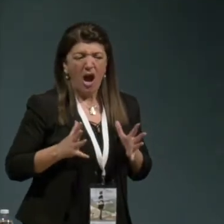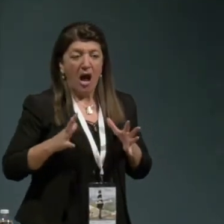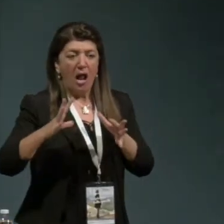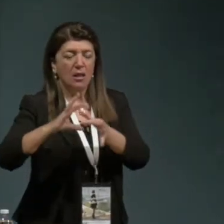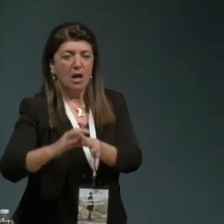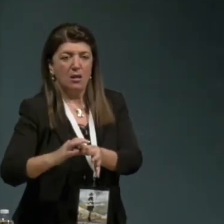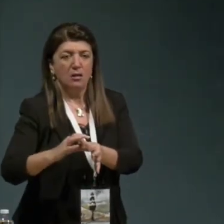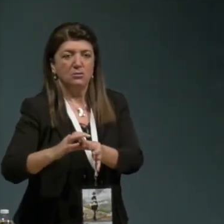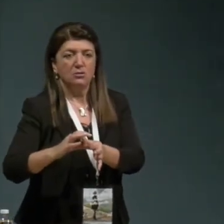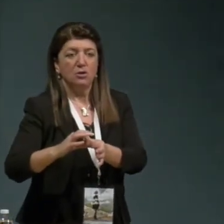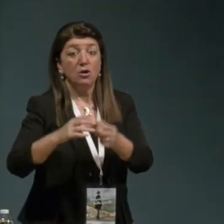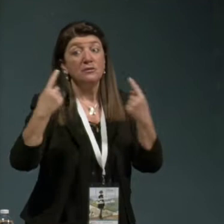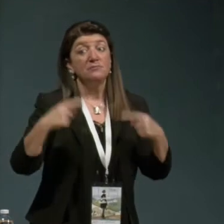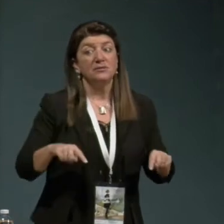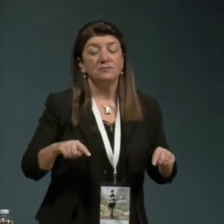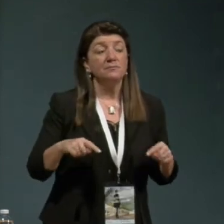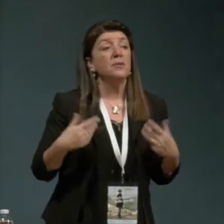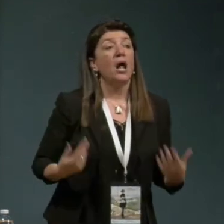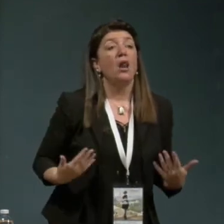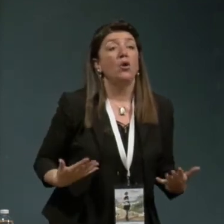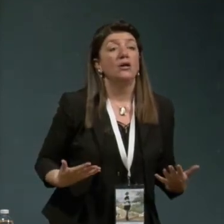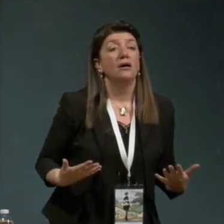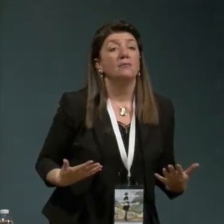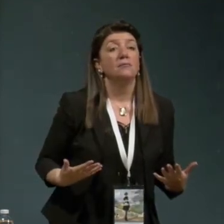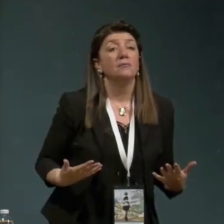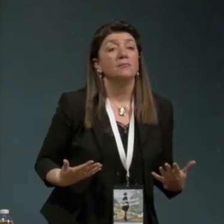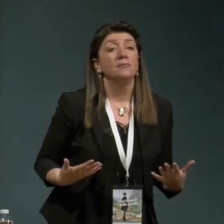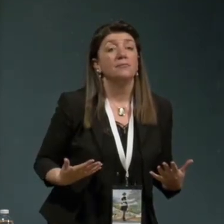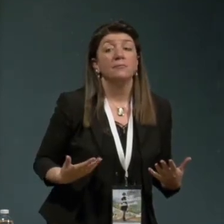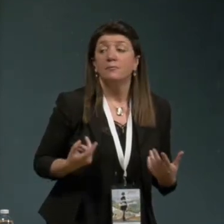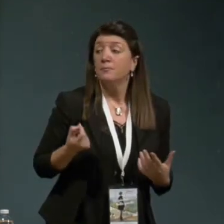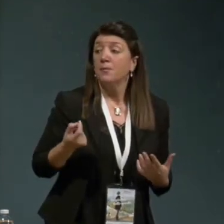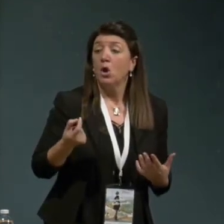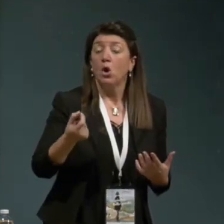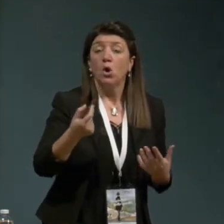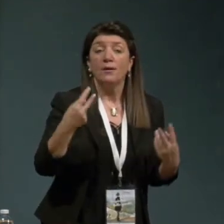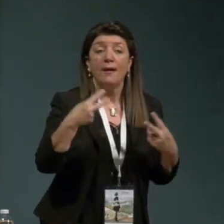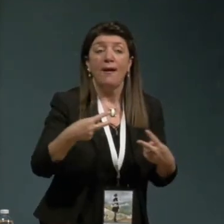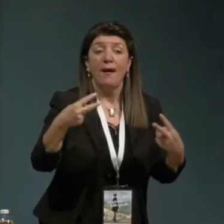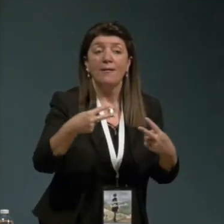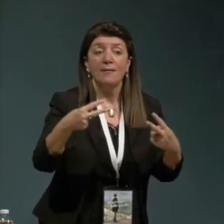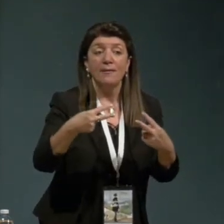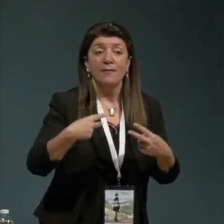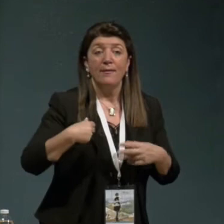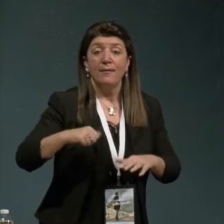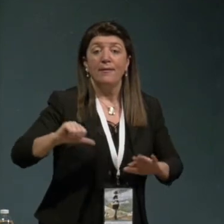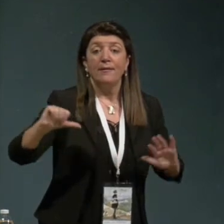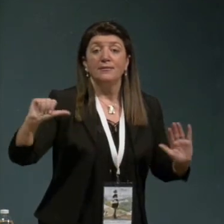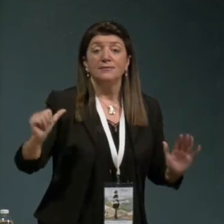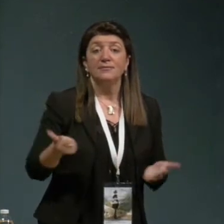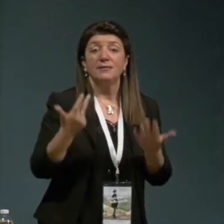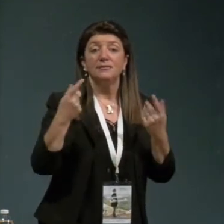questo allora in pochi anni dell'anno 68 all'anno